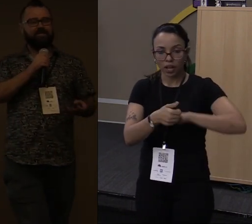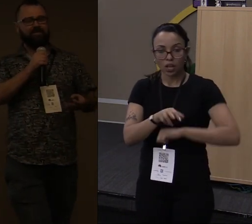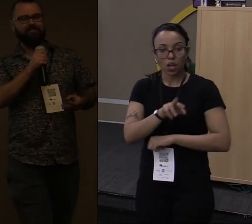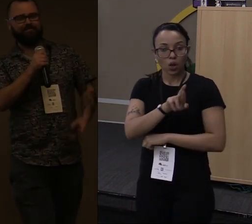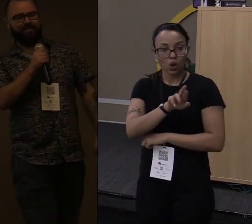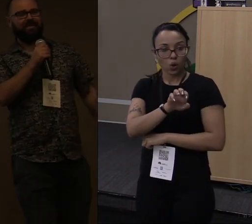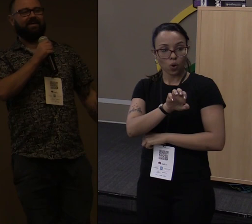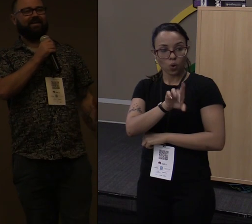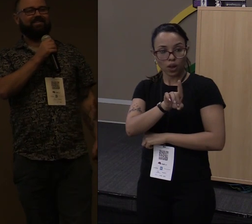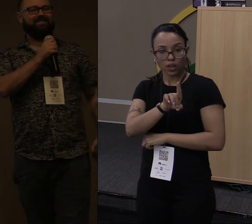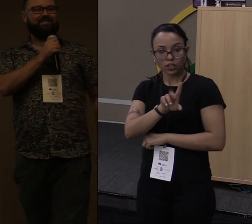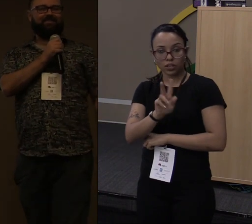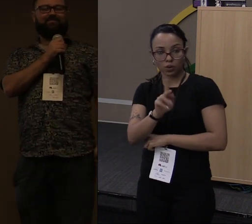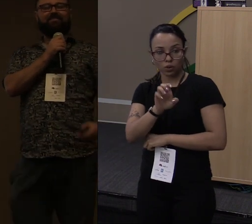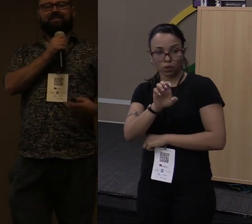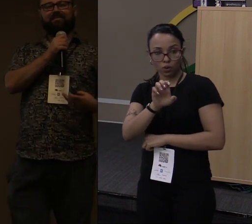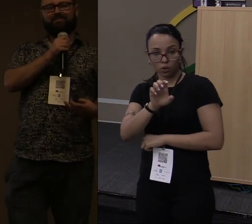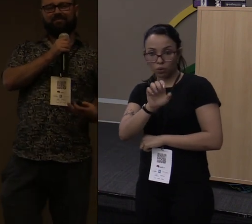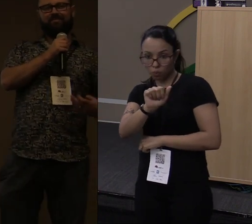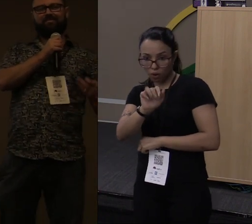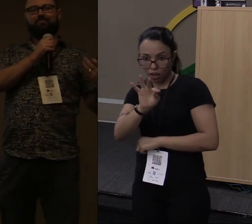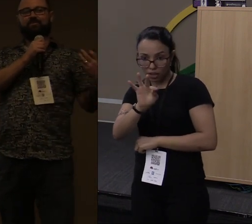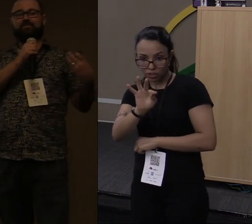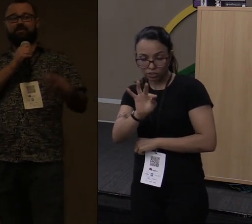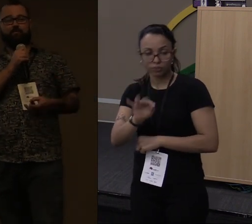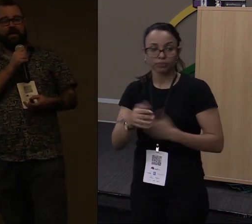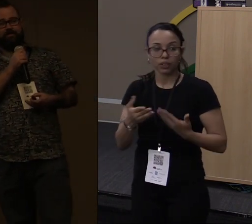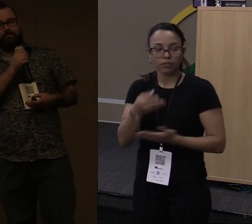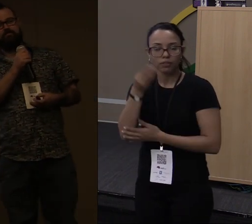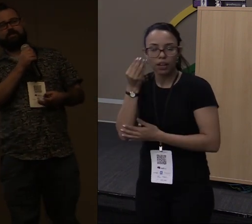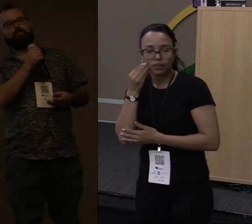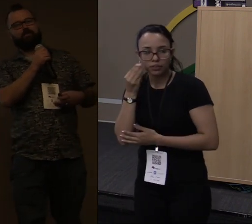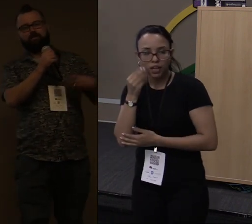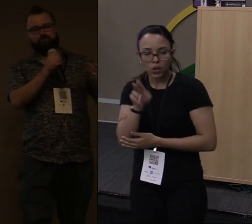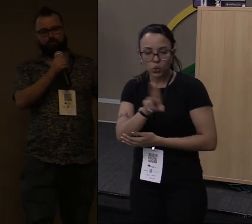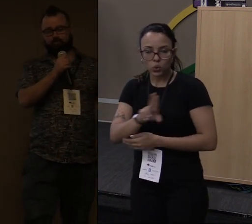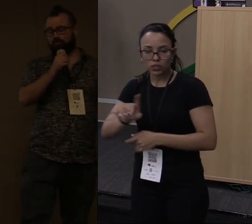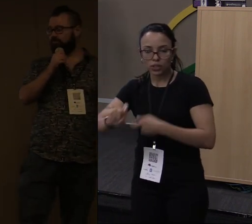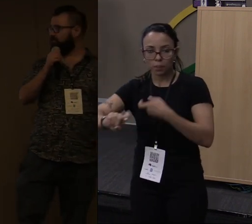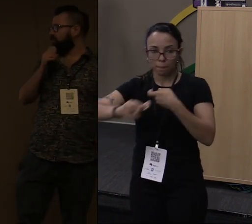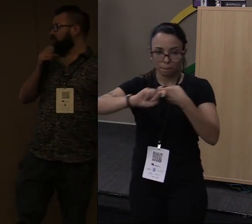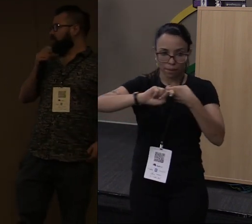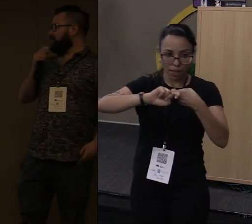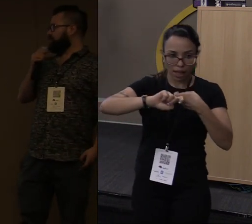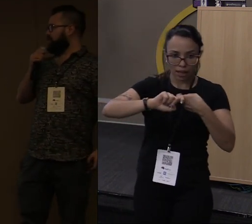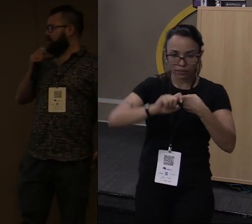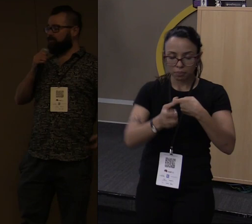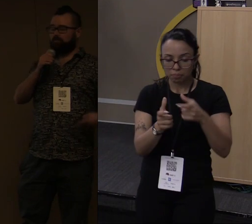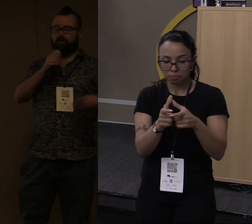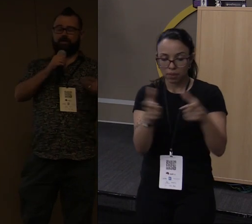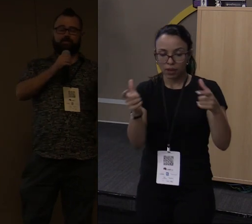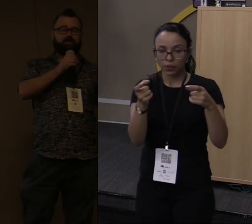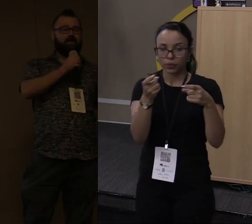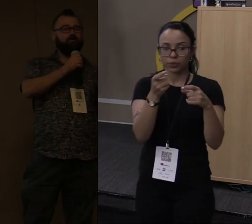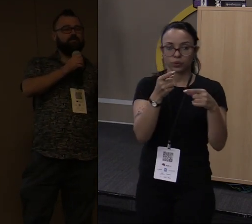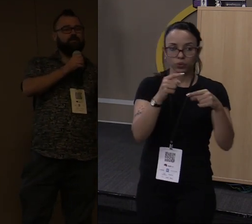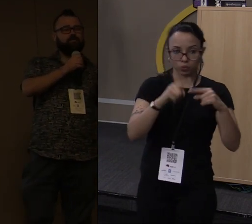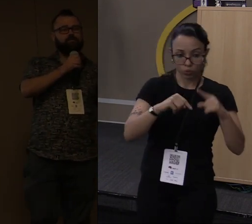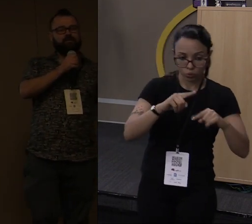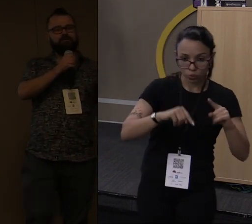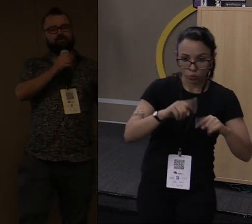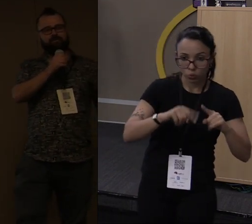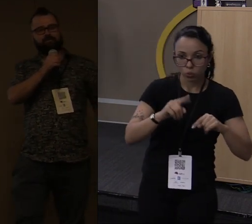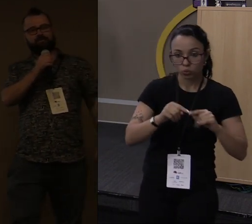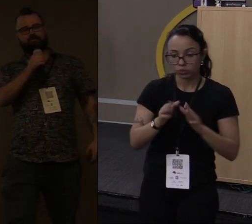Rust ainda, a gente faz testes utilizando Python, a maioria dos produtos, eu trabalho na parte de cloud,